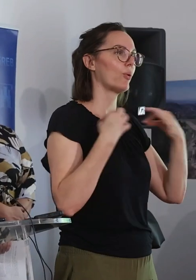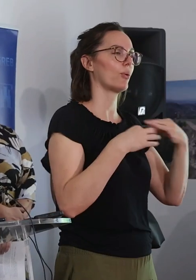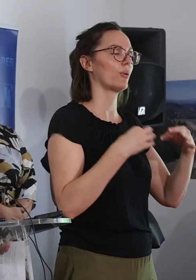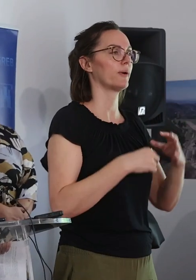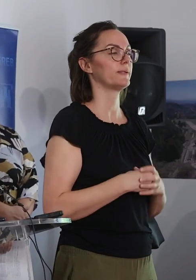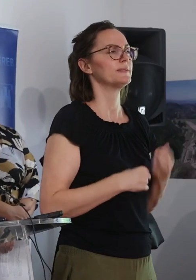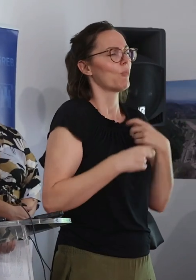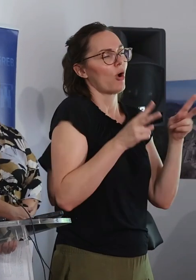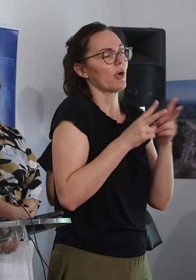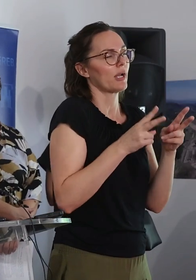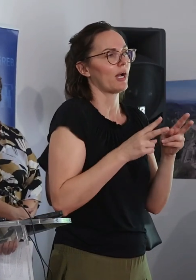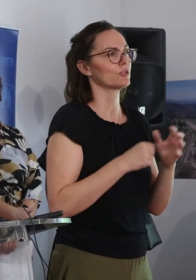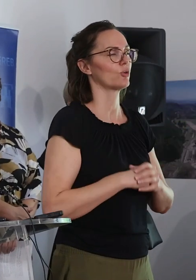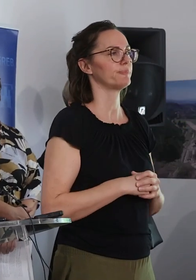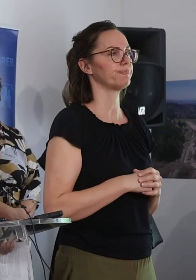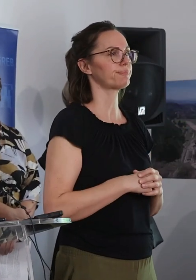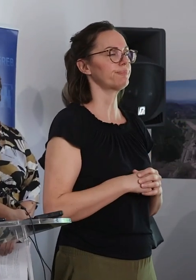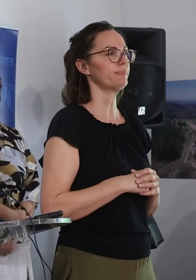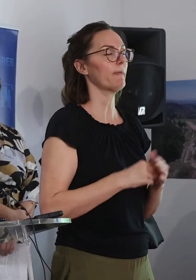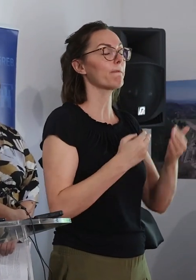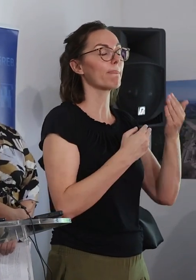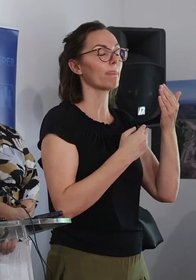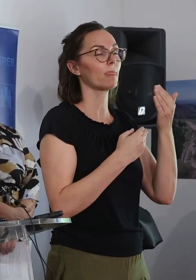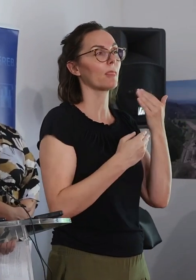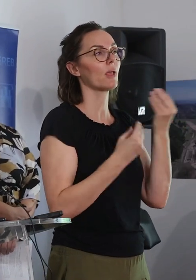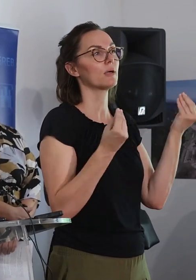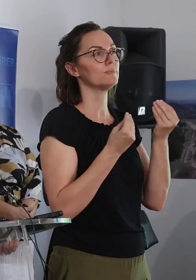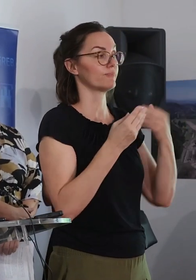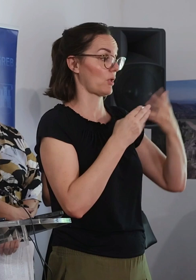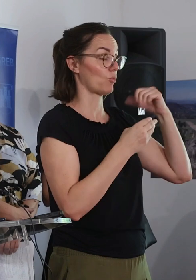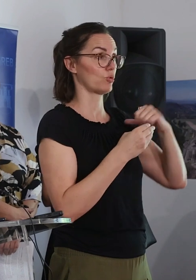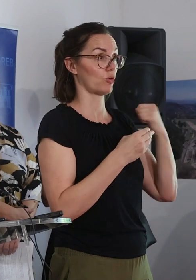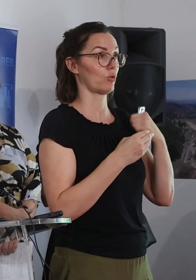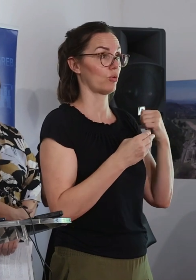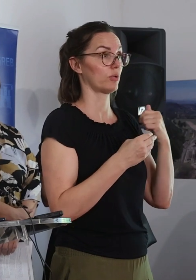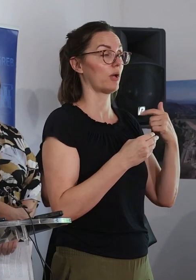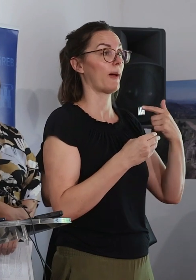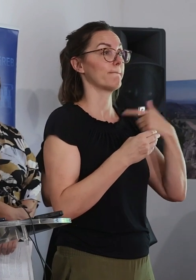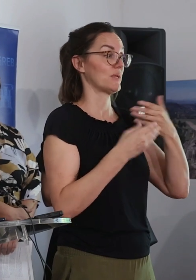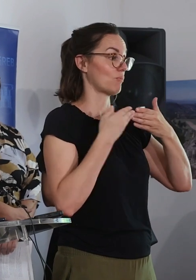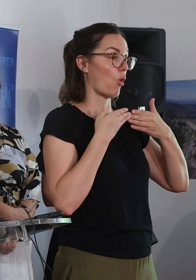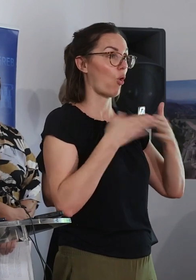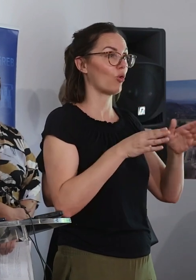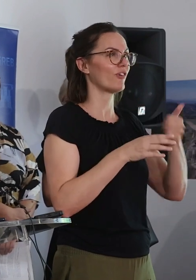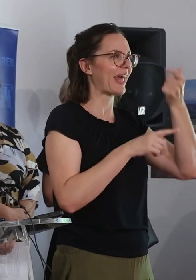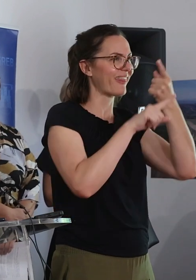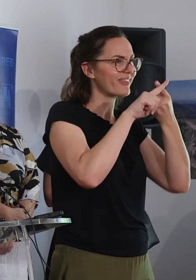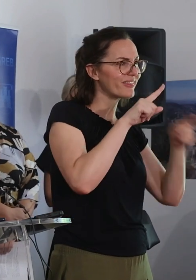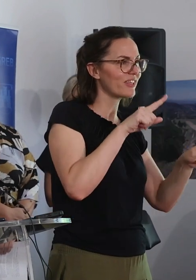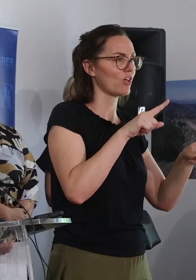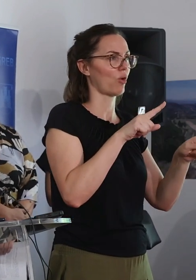Samo ću evo reći nekoliko stvari, prije svega, prošle godine smo ovdje otvorili dio